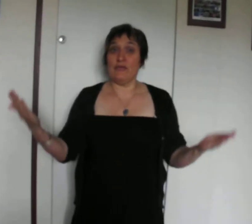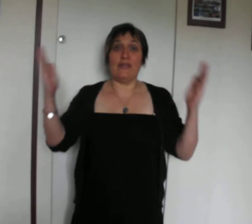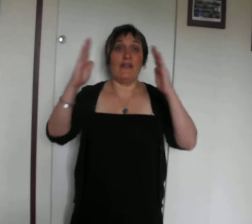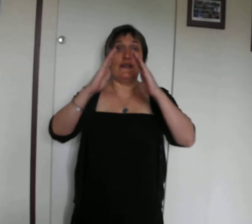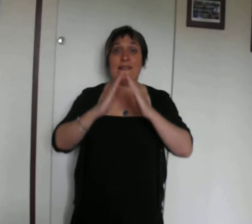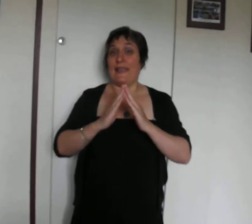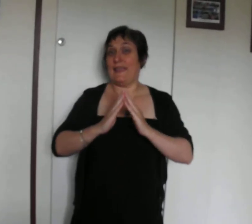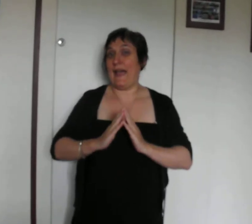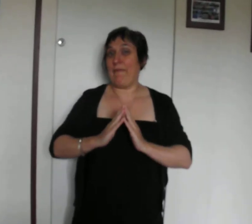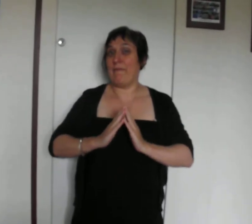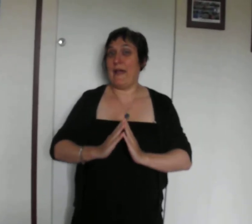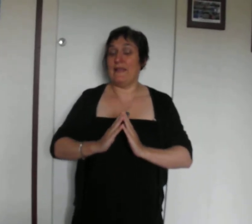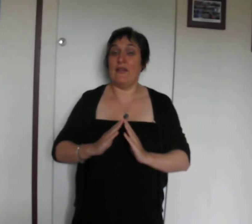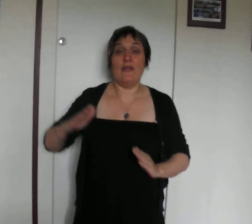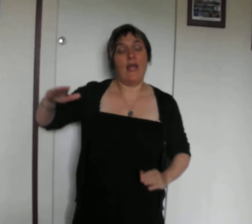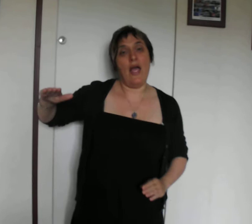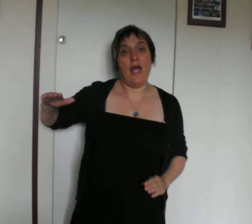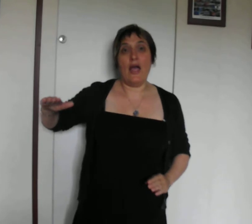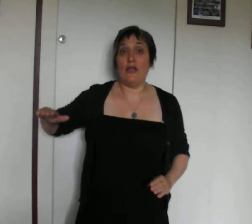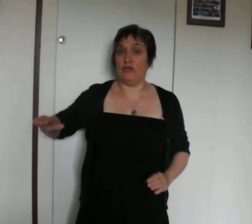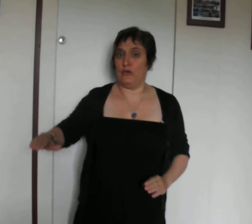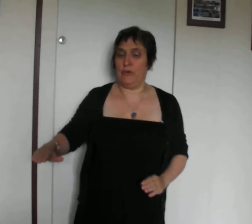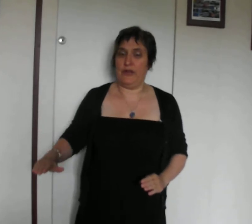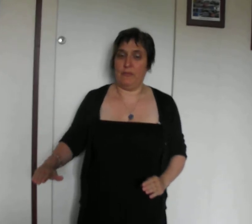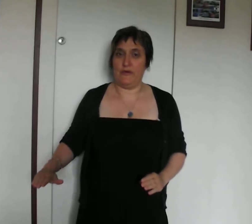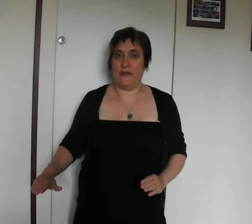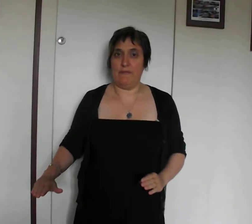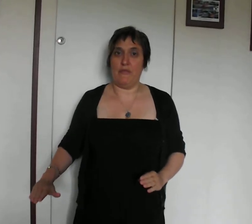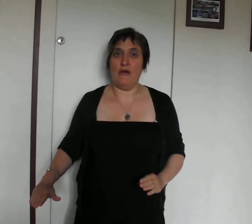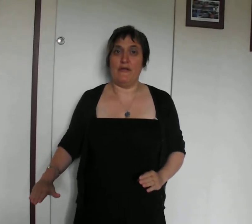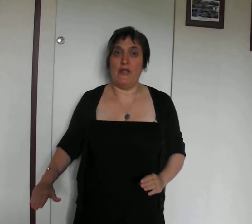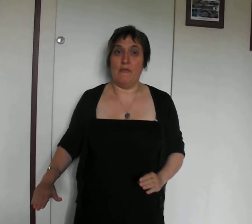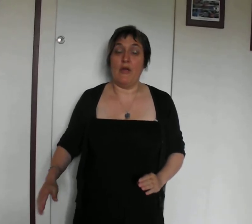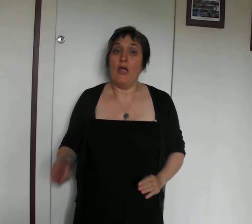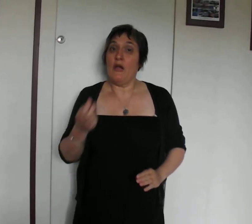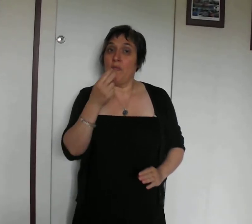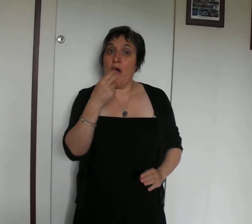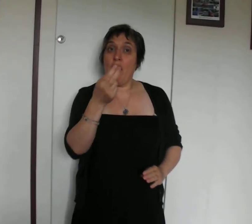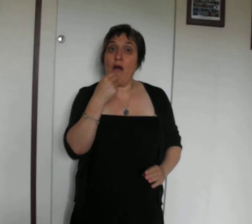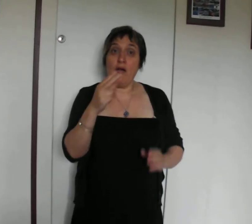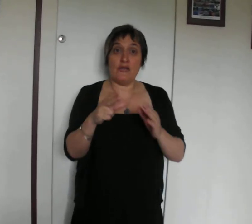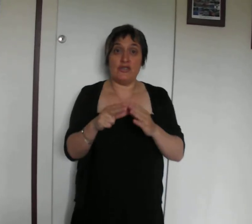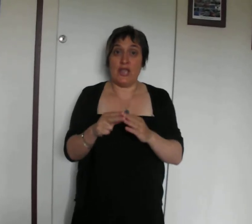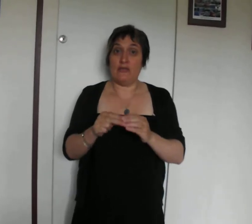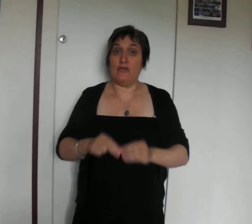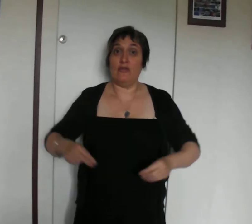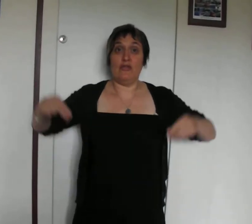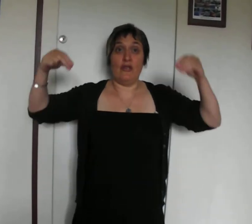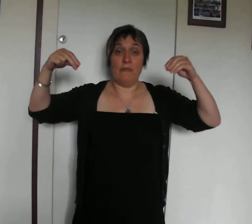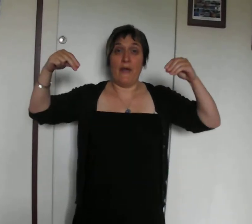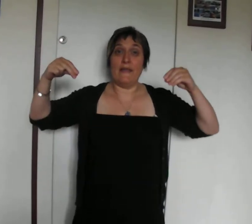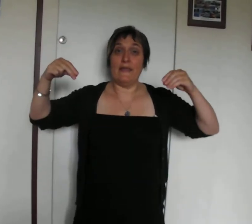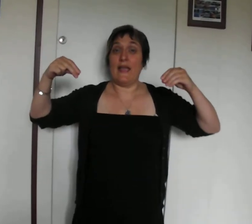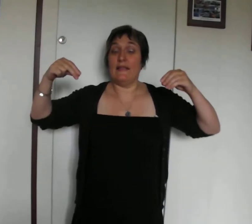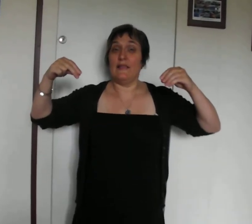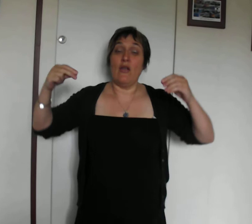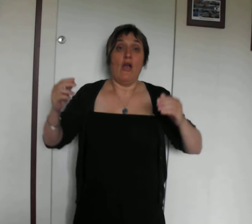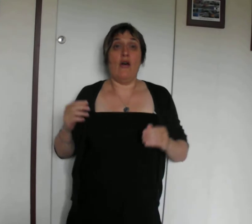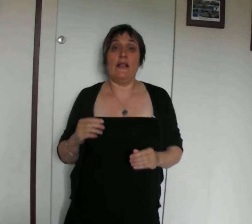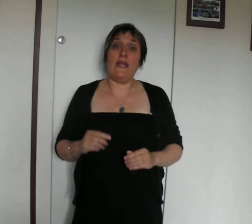Dans sa cabane, un tout petit petit bonhomme mangeait une banane. Olé